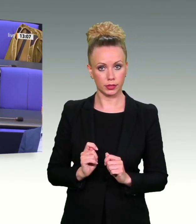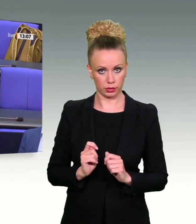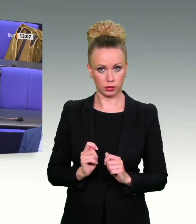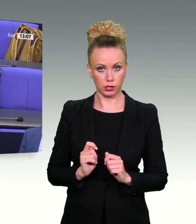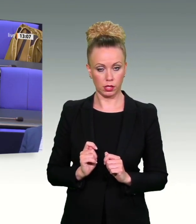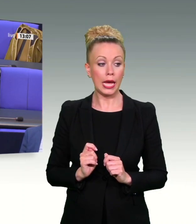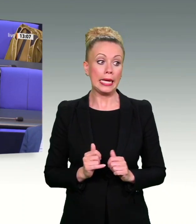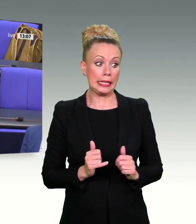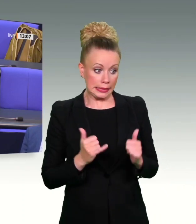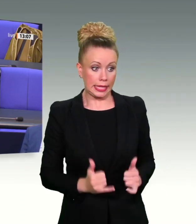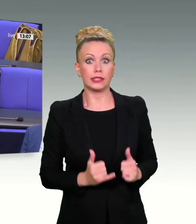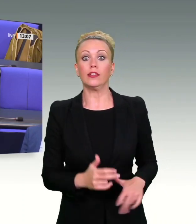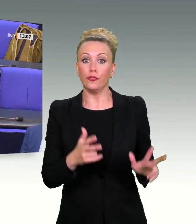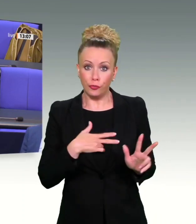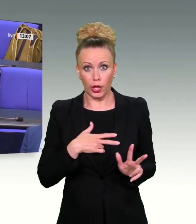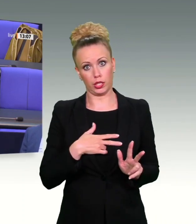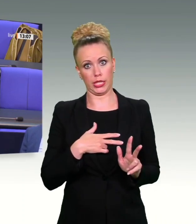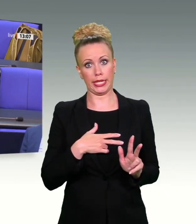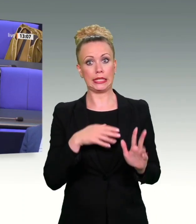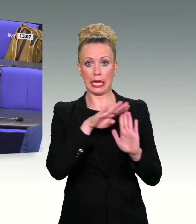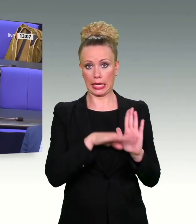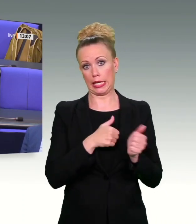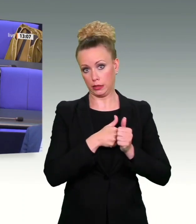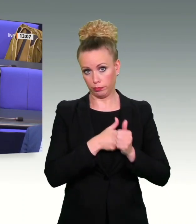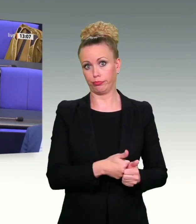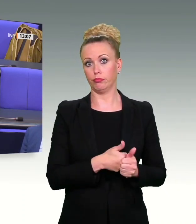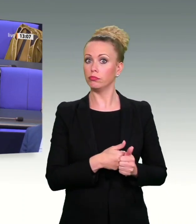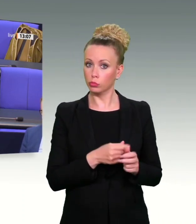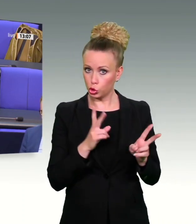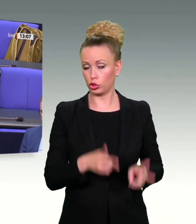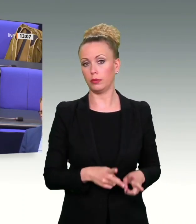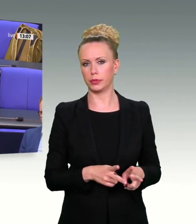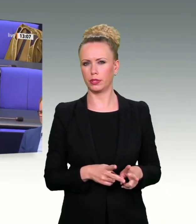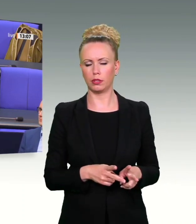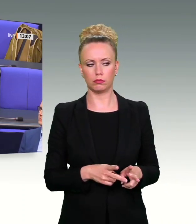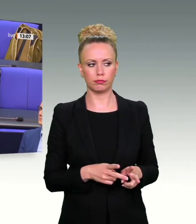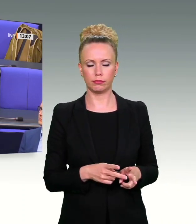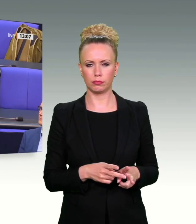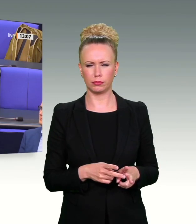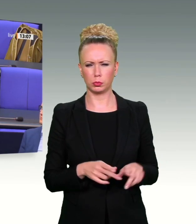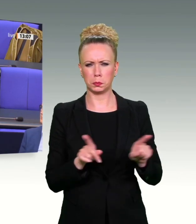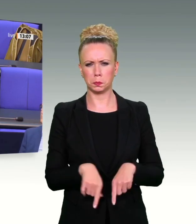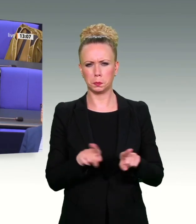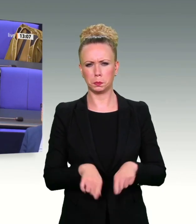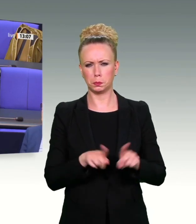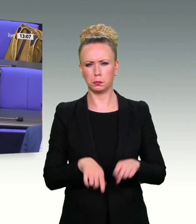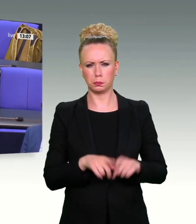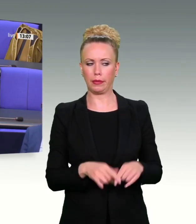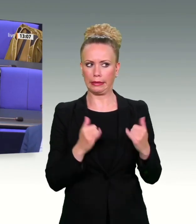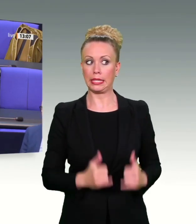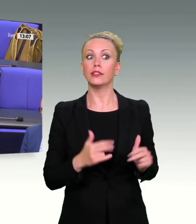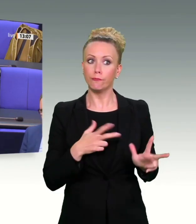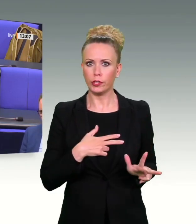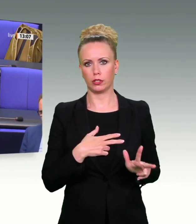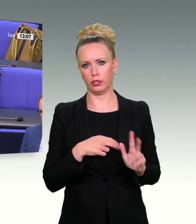Ja, aber diesmal wirklich. Ja? Wenn das hier Ihr Vortrag ist, nachdem Sie zum fünften